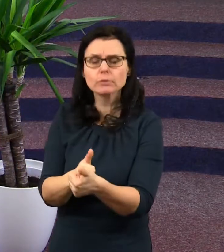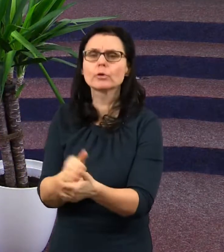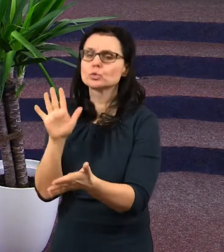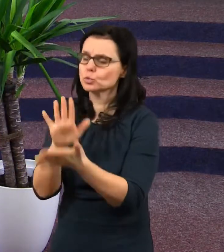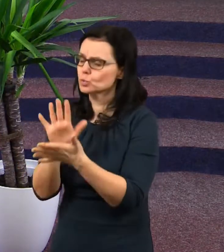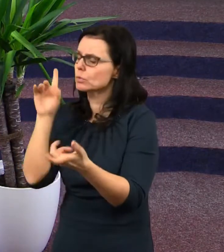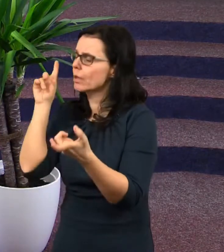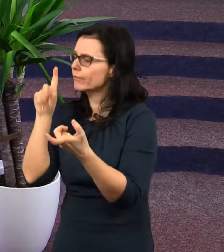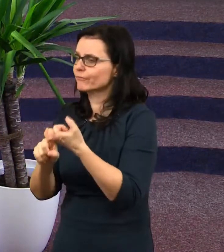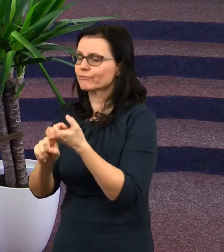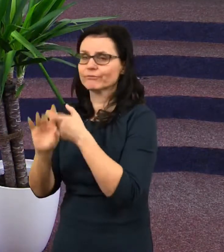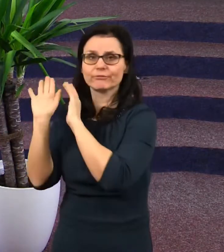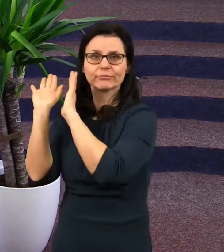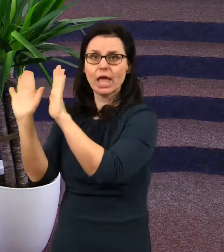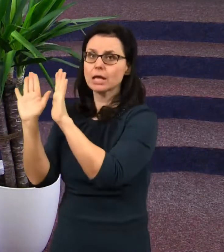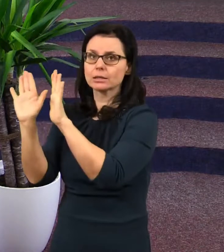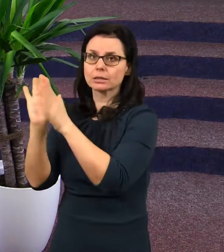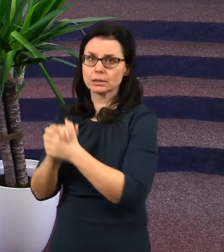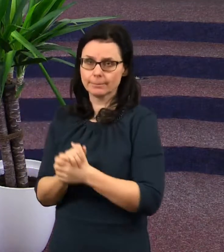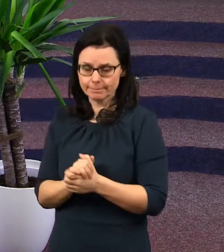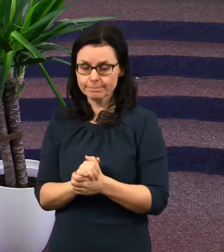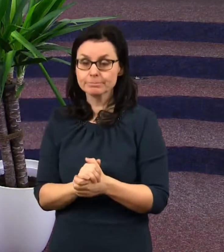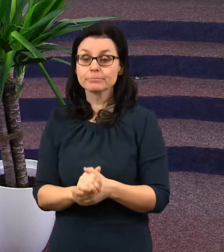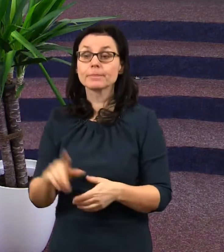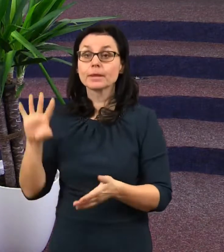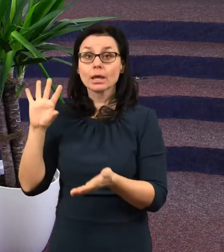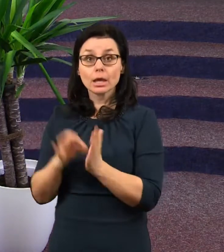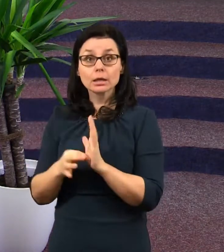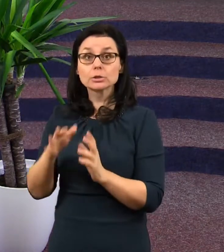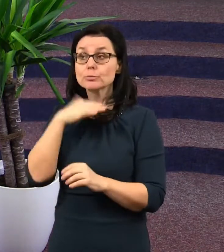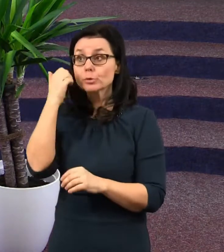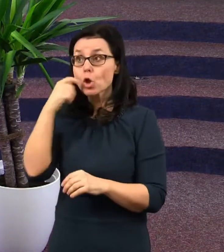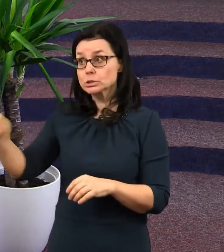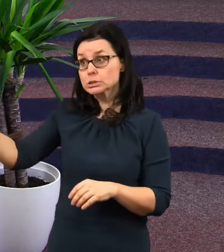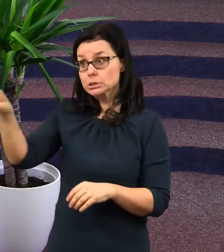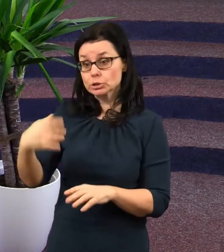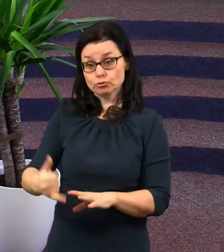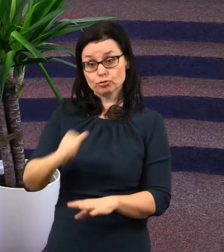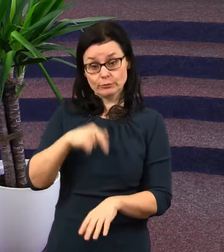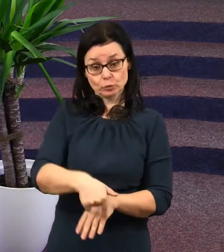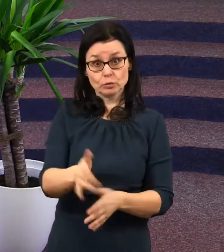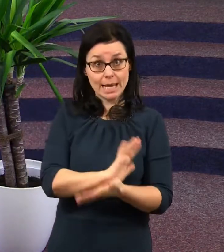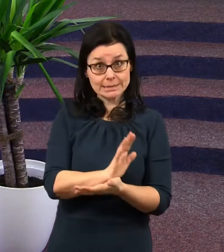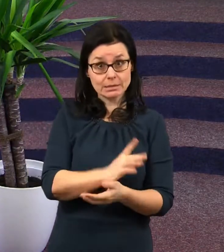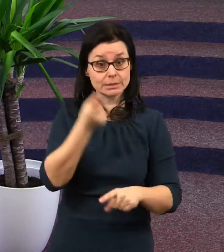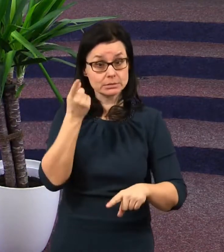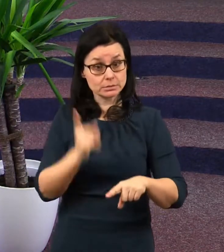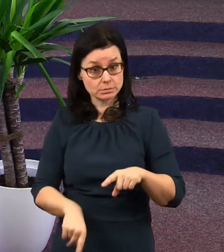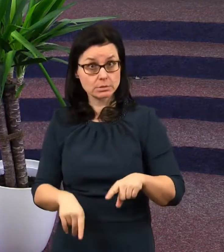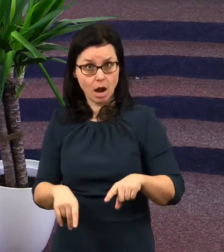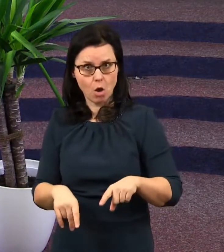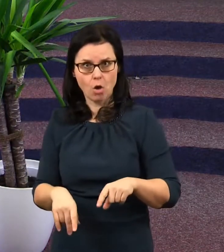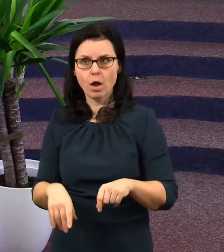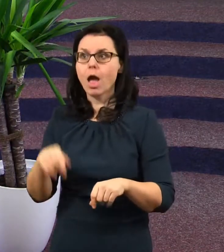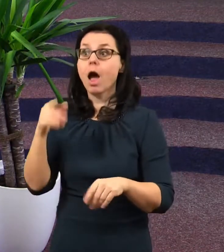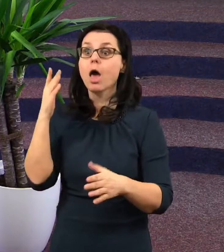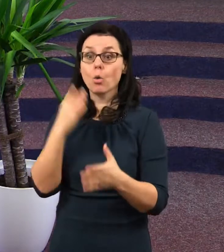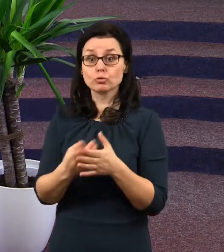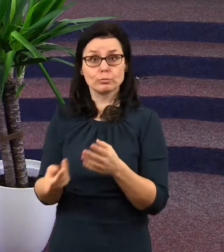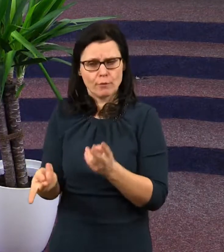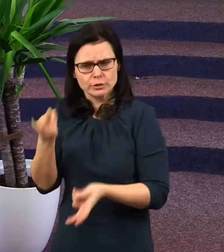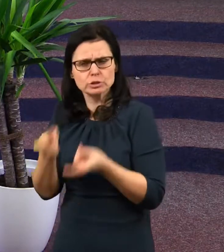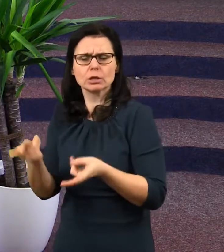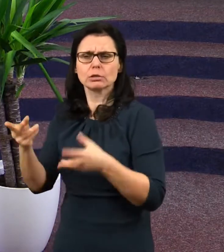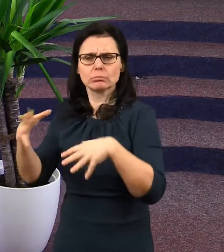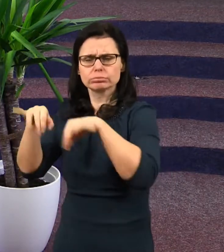a i když množství z nich položili život, nyní povstali k životu a ujali se z vlády